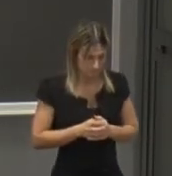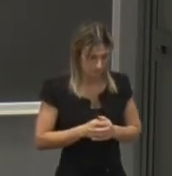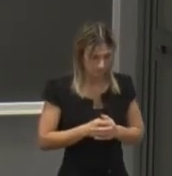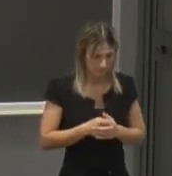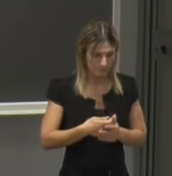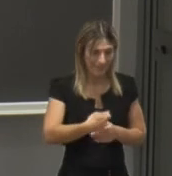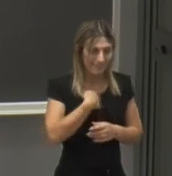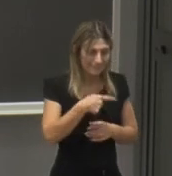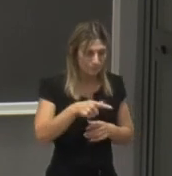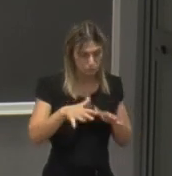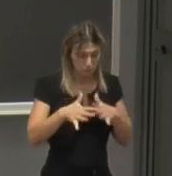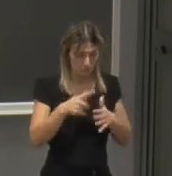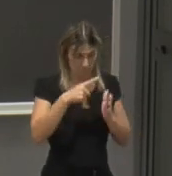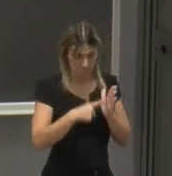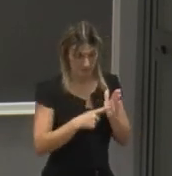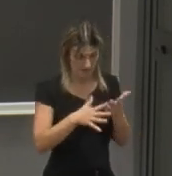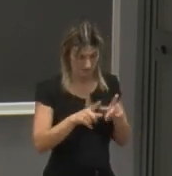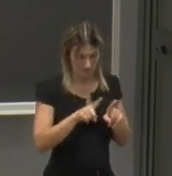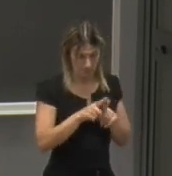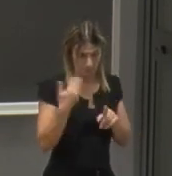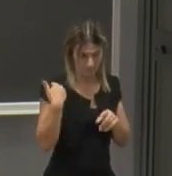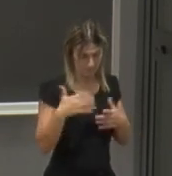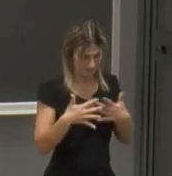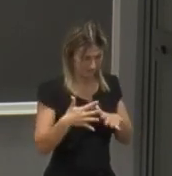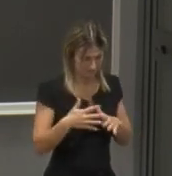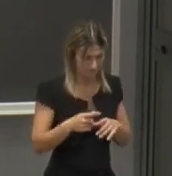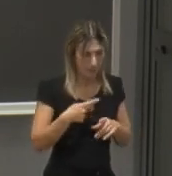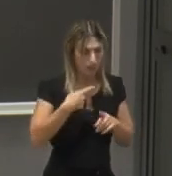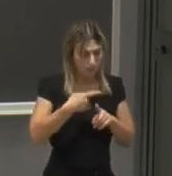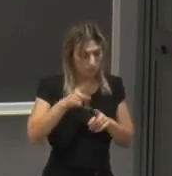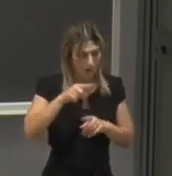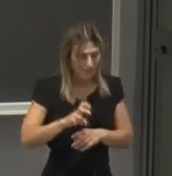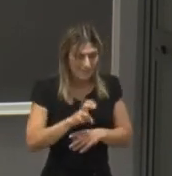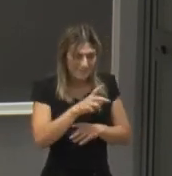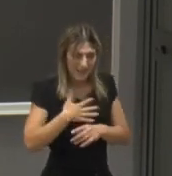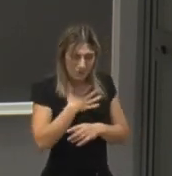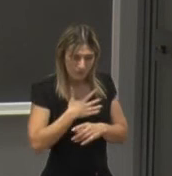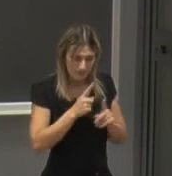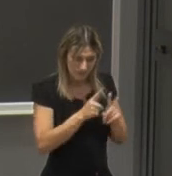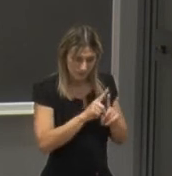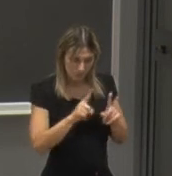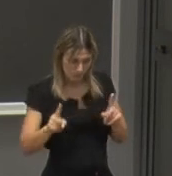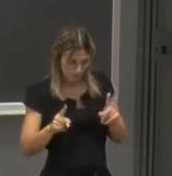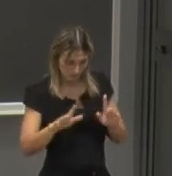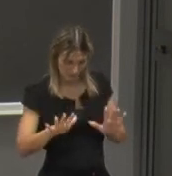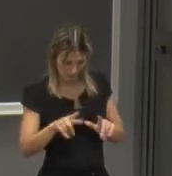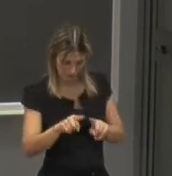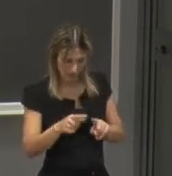la retribuzione media come vedete è in linea con quella precedente e anche la scala di soddisfazione per